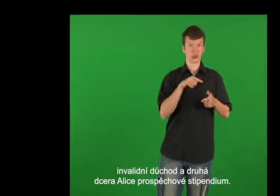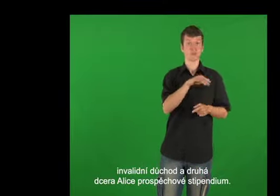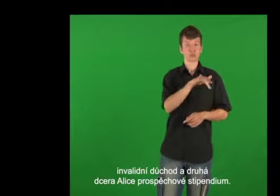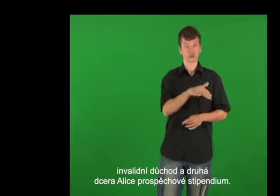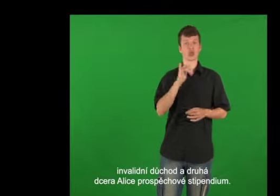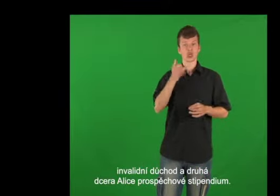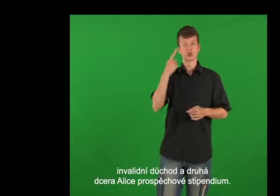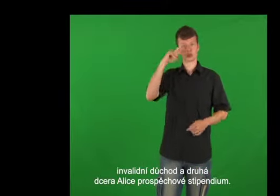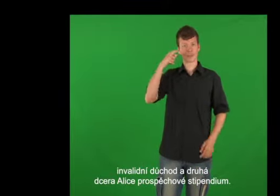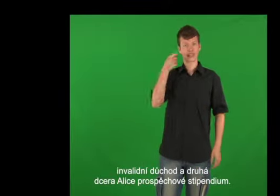spěchové stipendium.